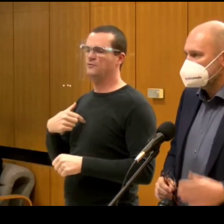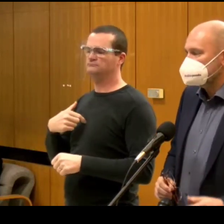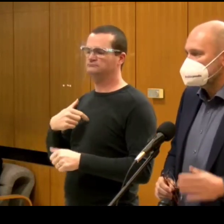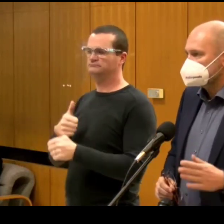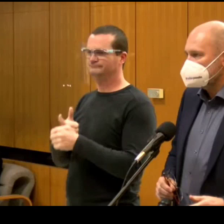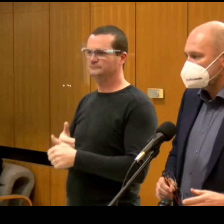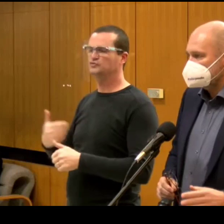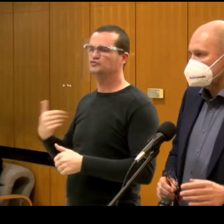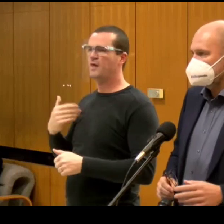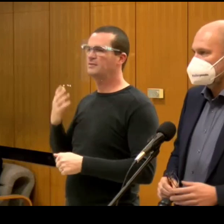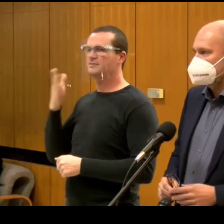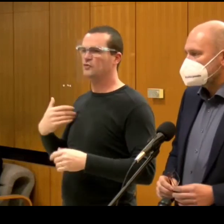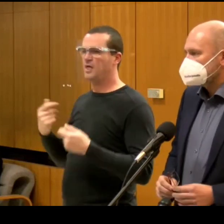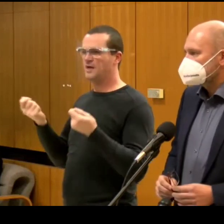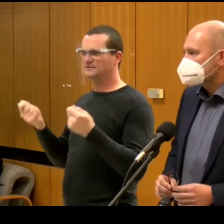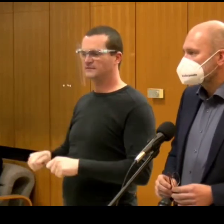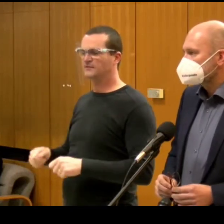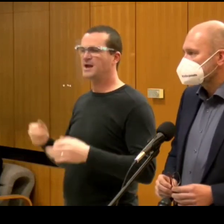školy nebudú zavreté.